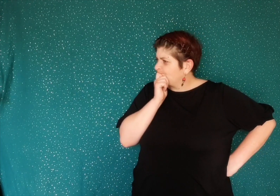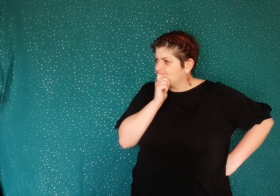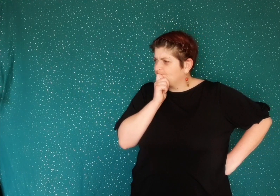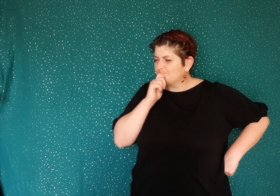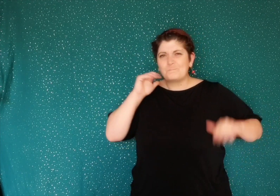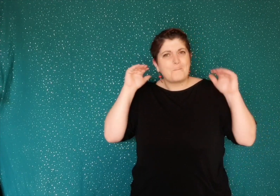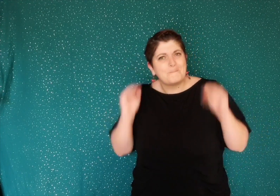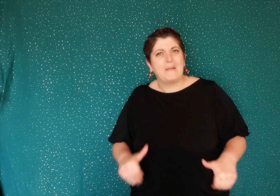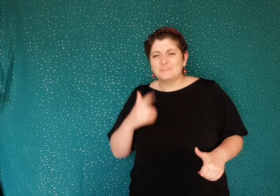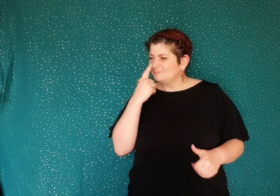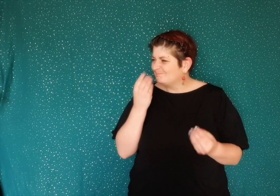Pourtant